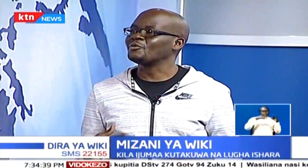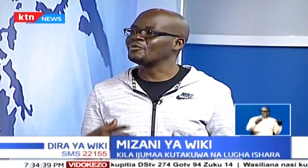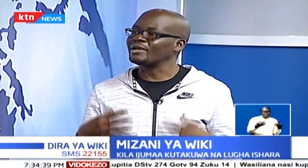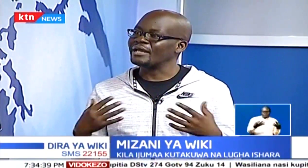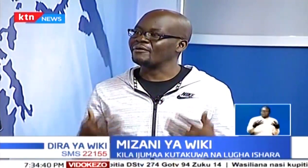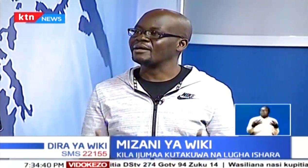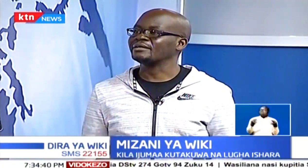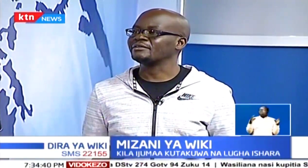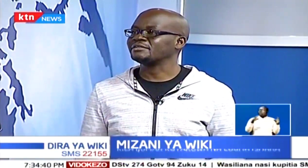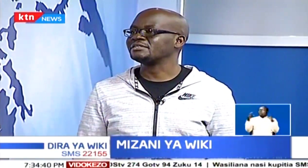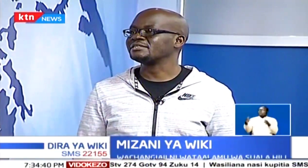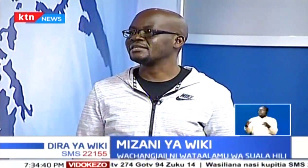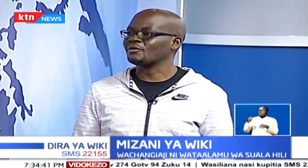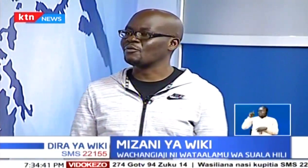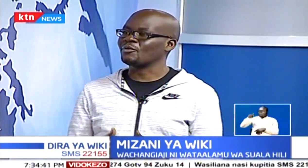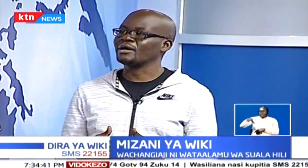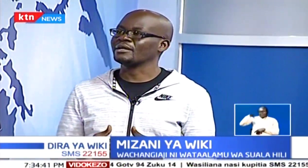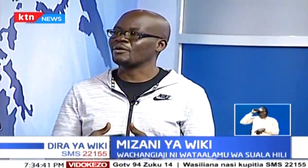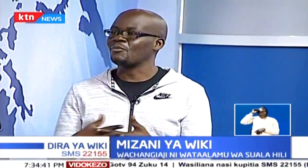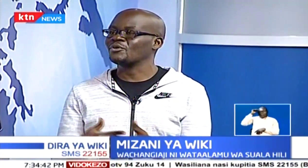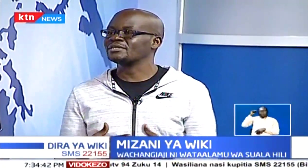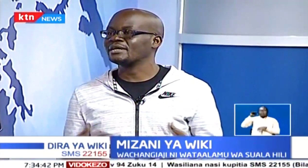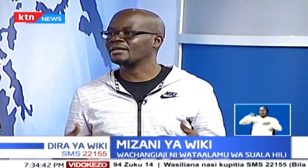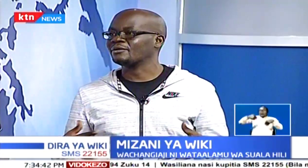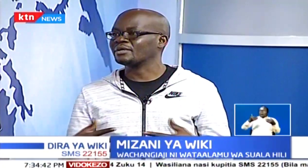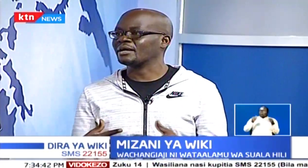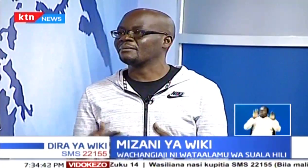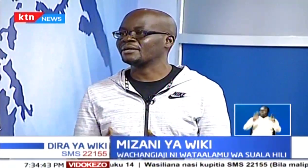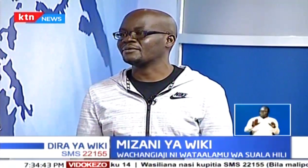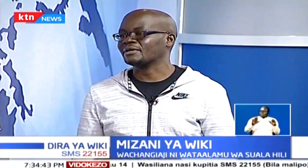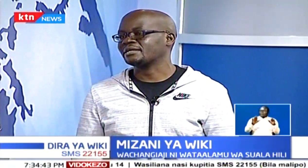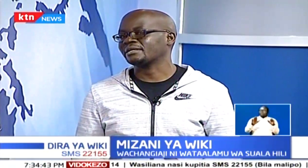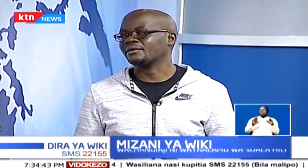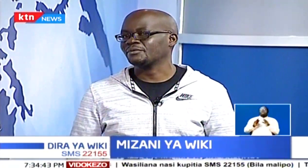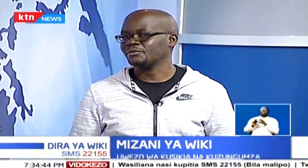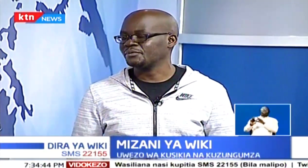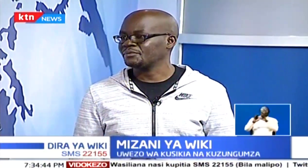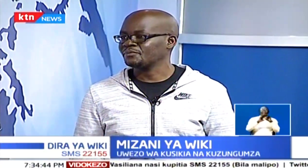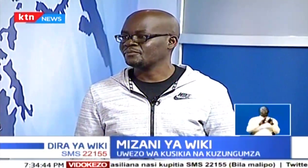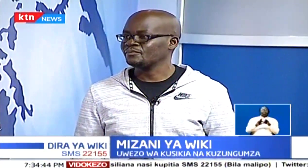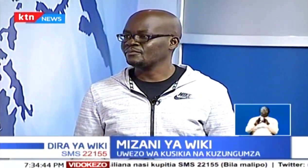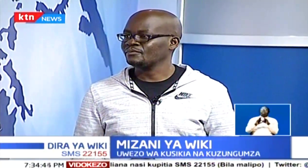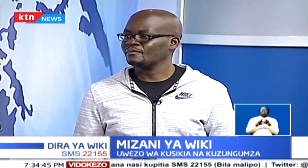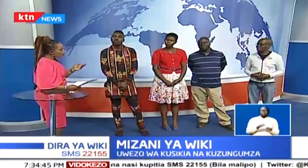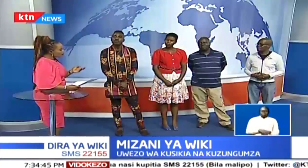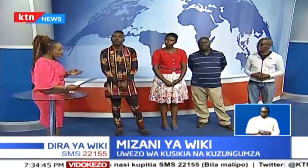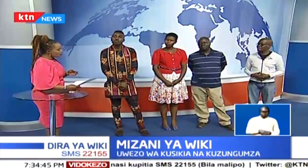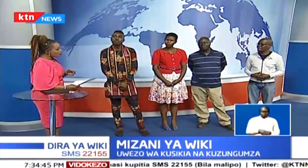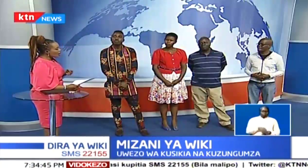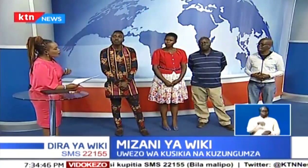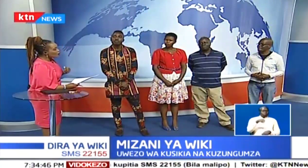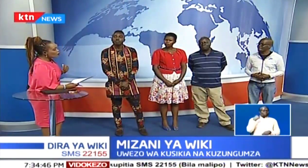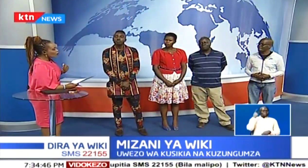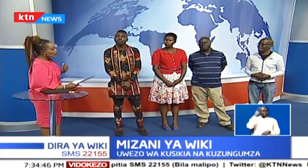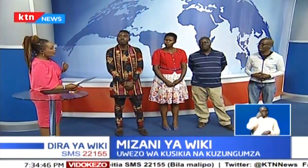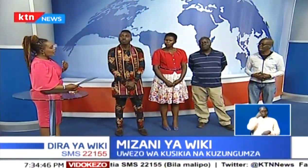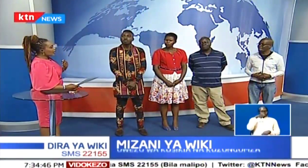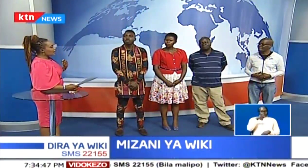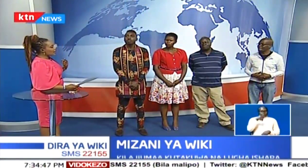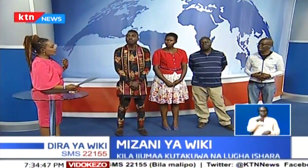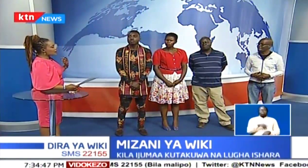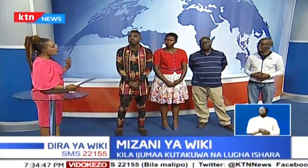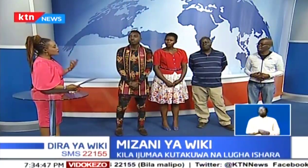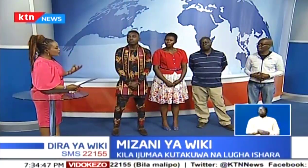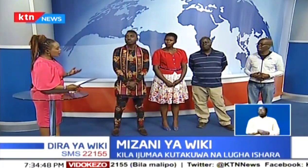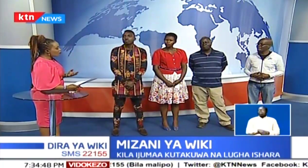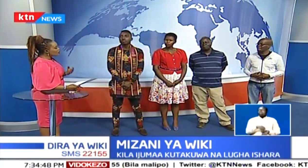jamii kuelewa jinsi ya kuwa na umoja na utangamano kati yao. Na tukijako kwa Patricia, unawakua kuwa na